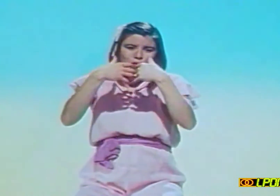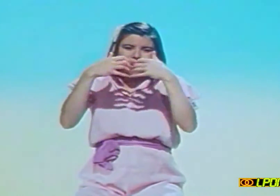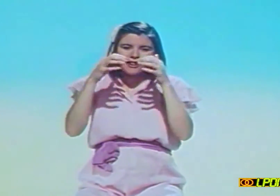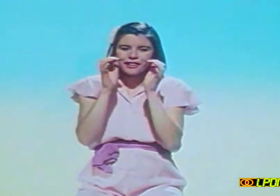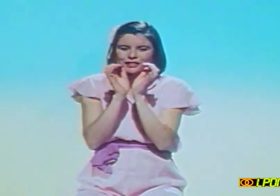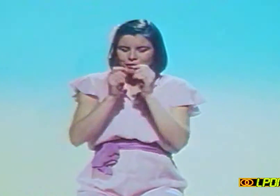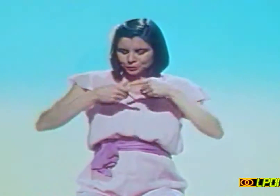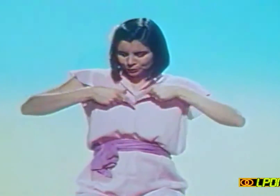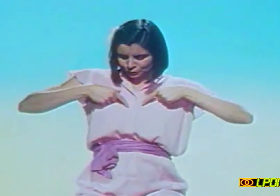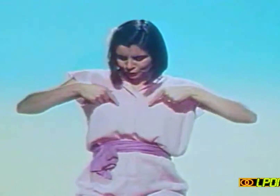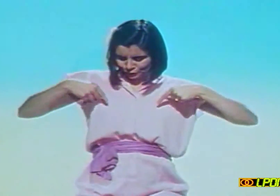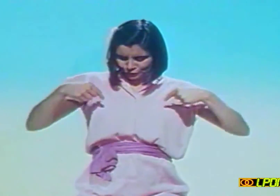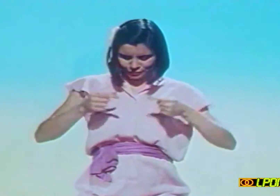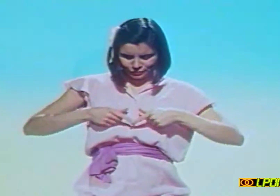avec de jolies rayures noires.